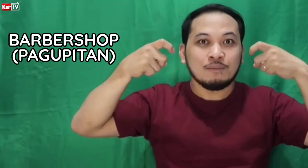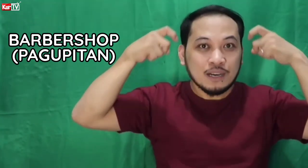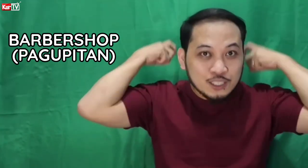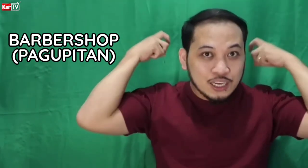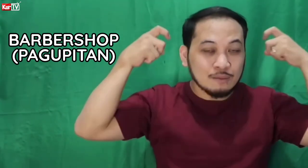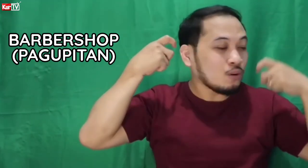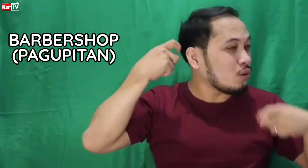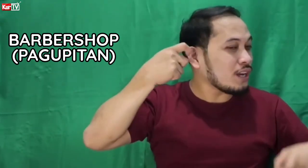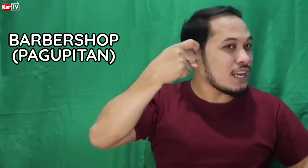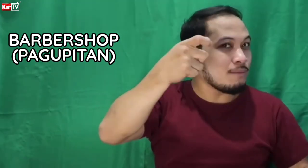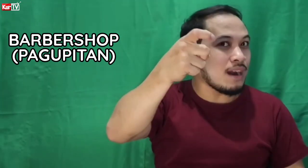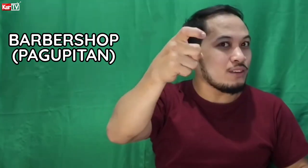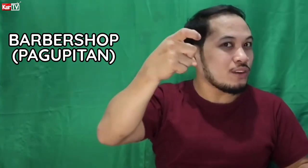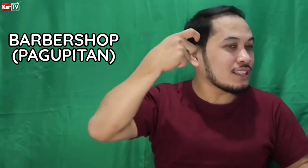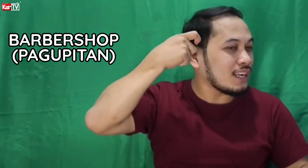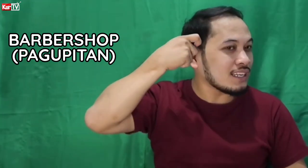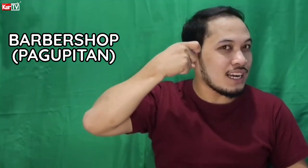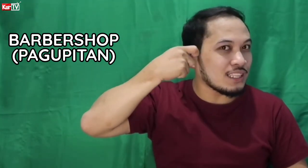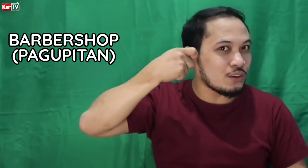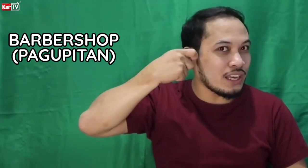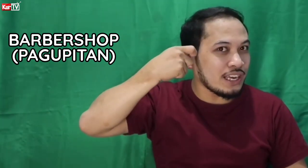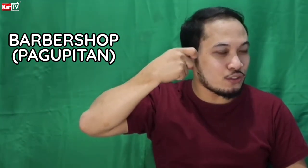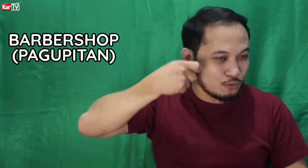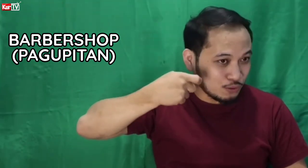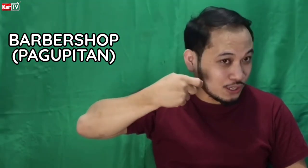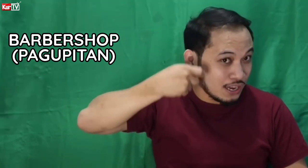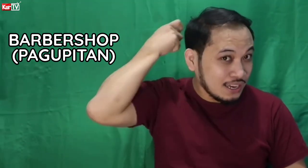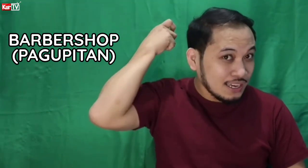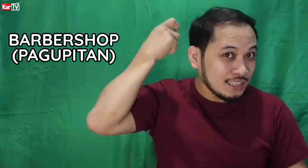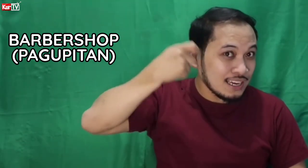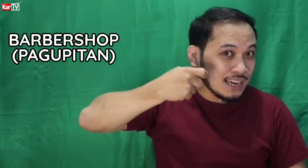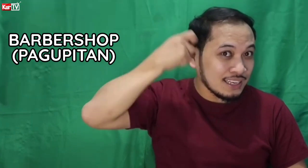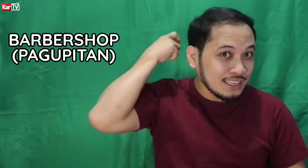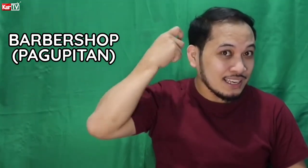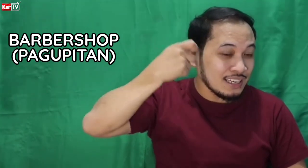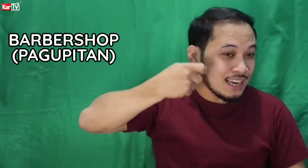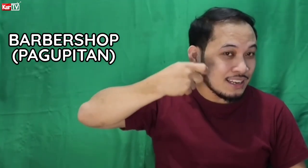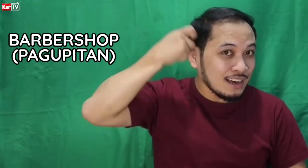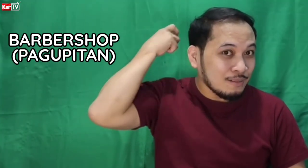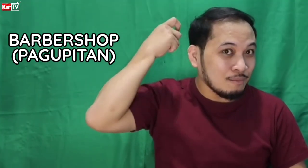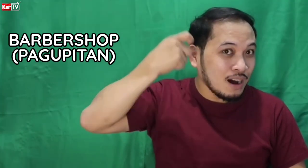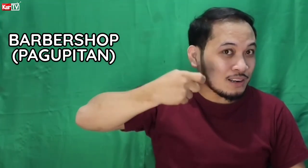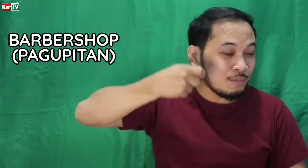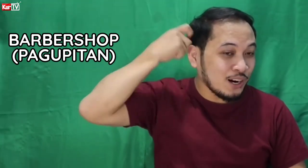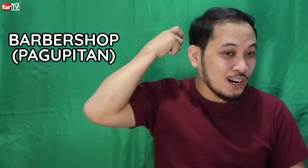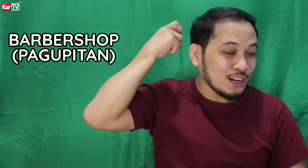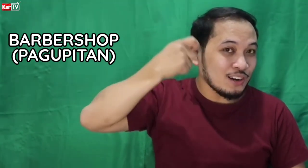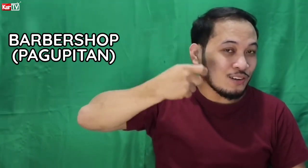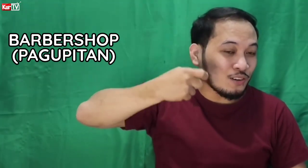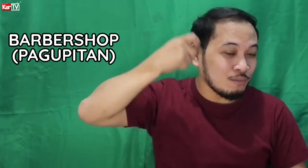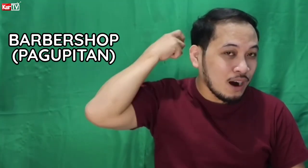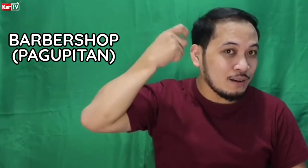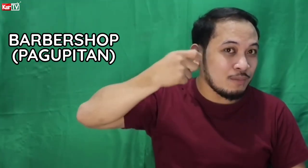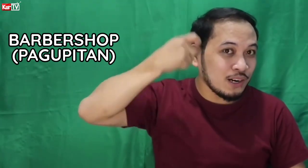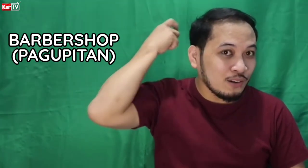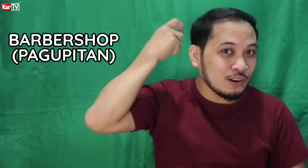Barbershop. O kaya naman, yung isa lang na ganito, eraser mo siya. Ayan. Ayan. Barber. Barber or